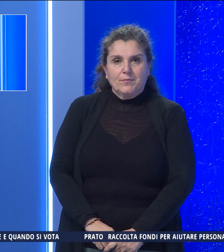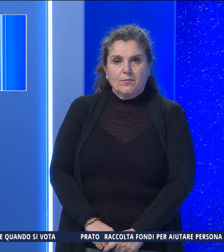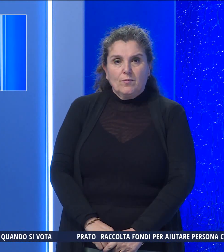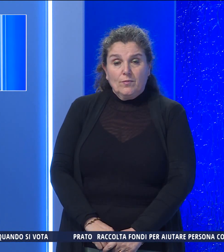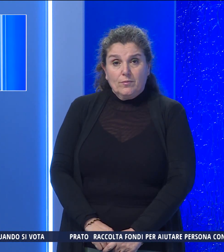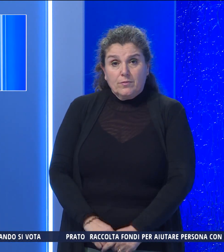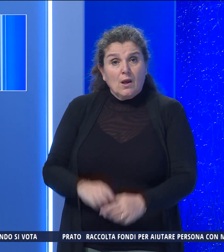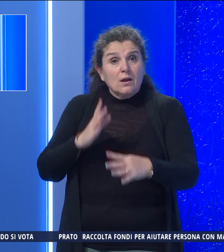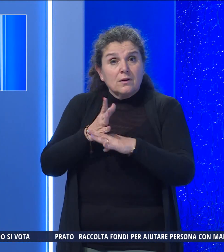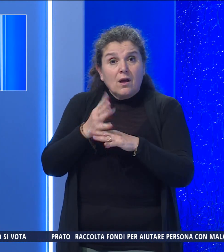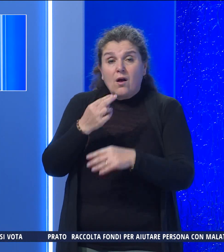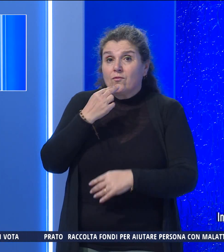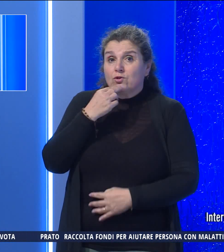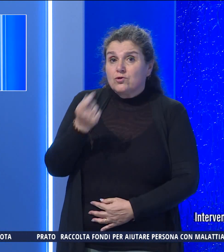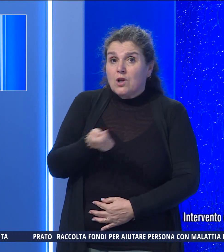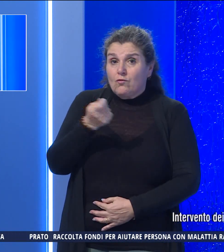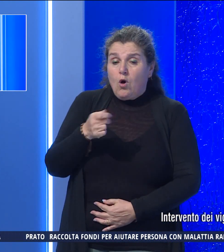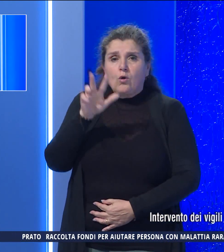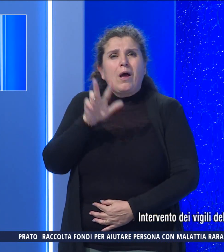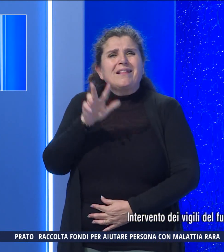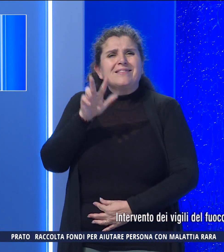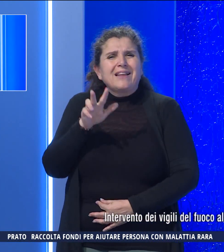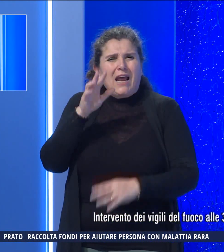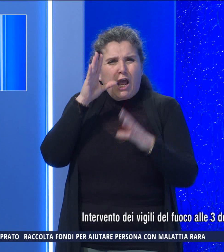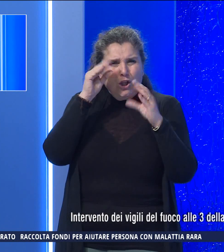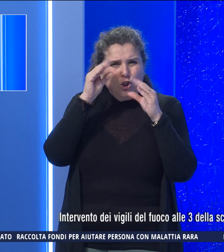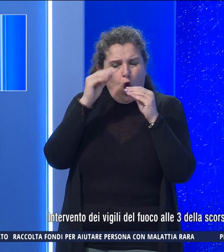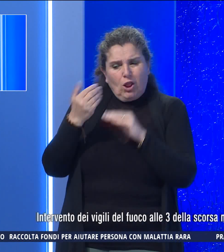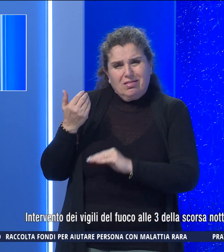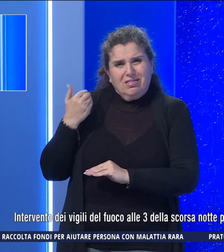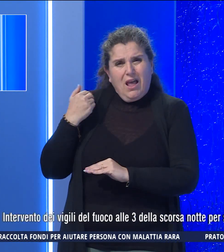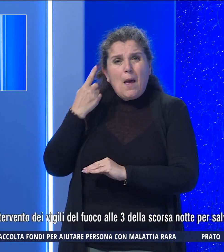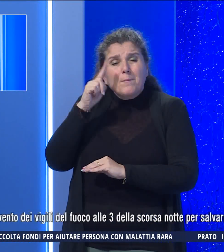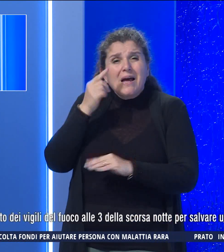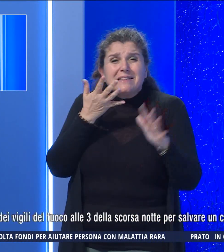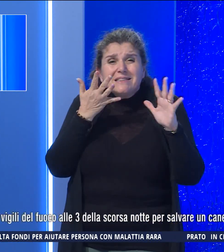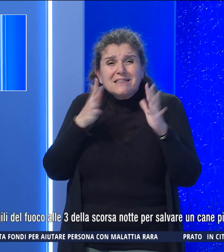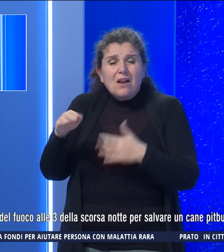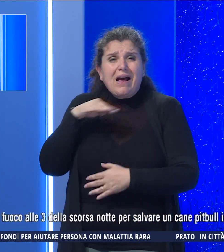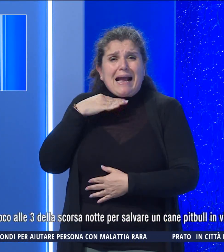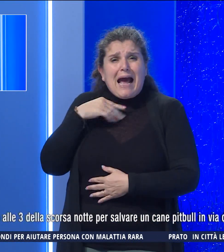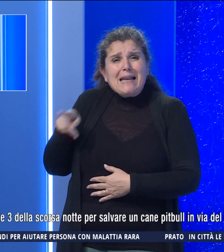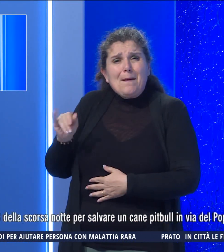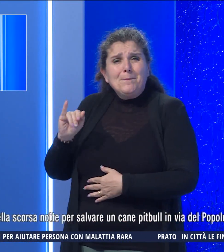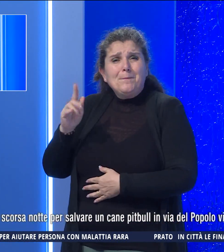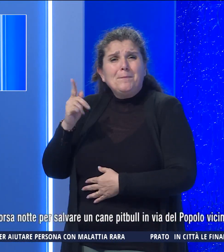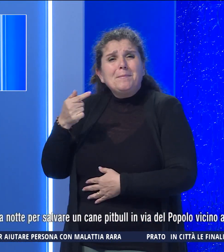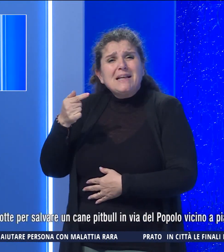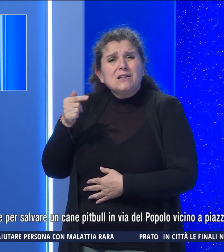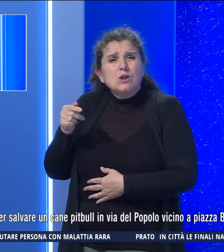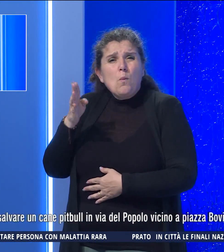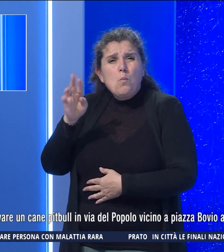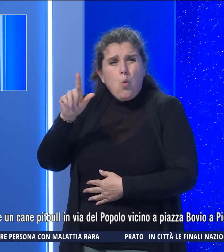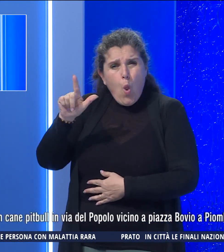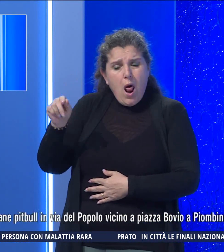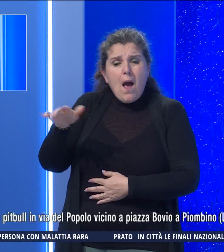Intervento dei vigili del fuoco alle tre della scorsa notte per salvare un cane pitbull in via del popolo vicino